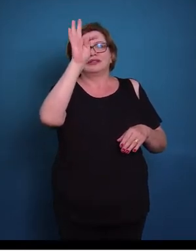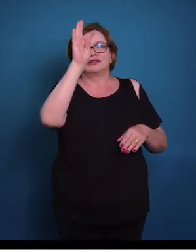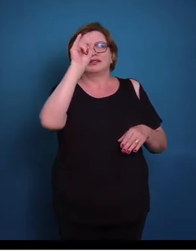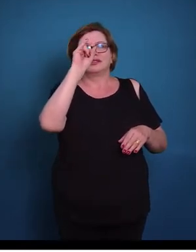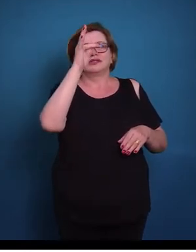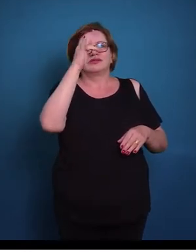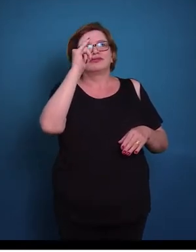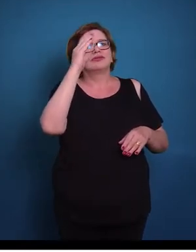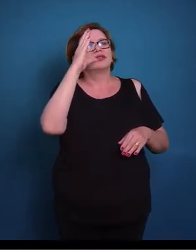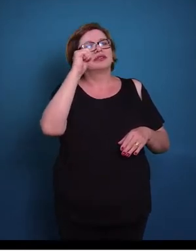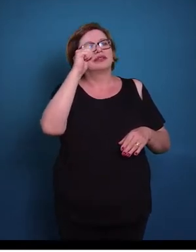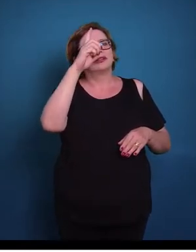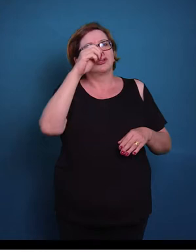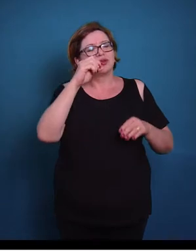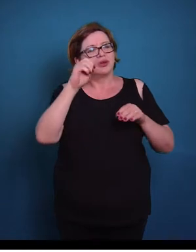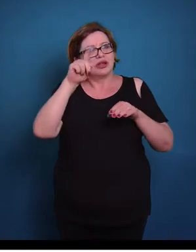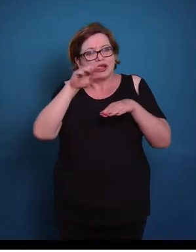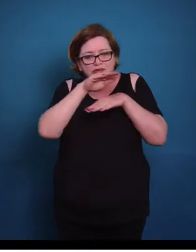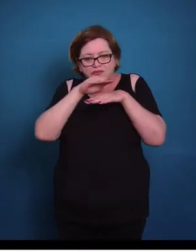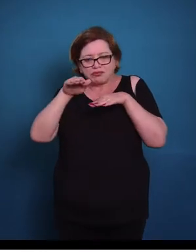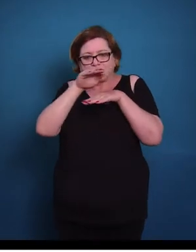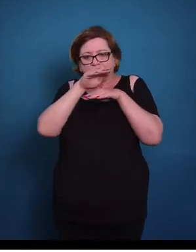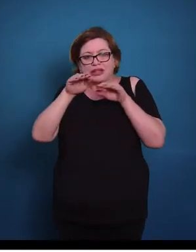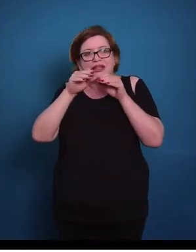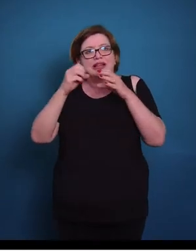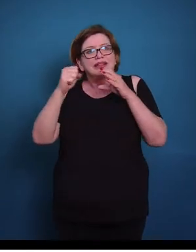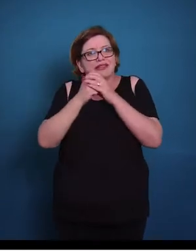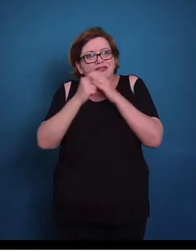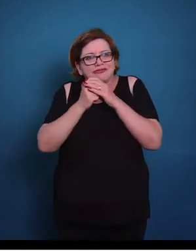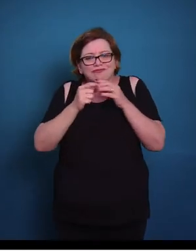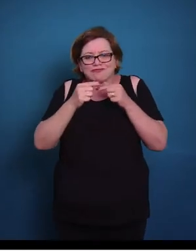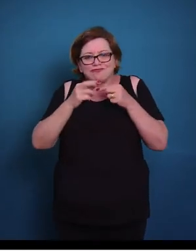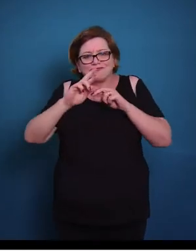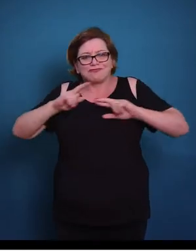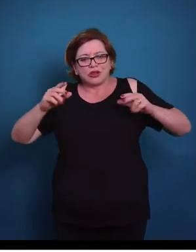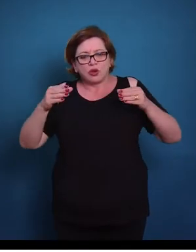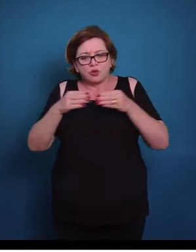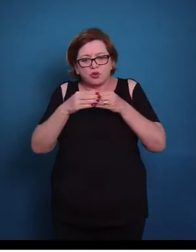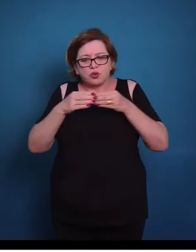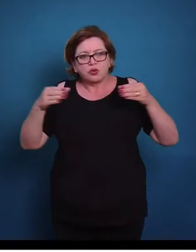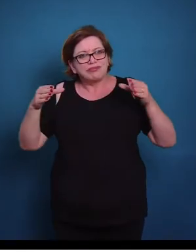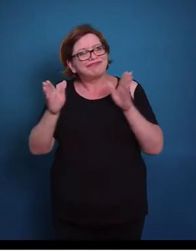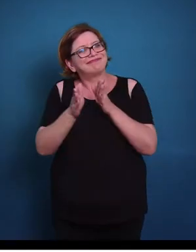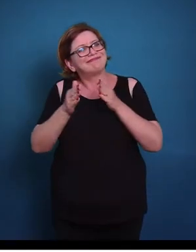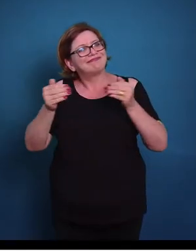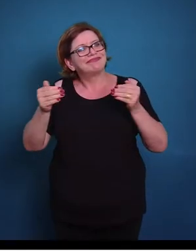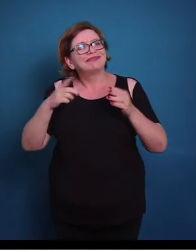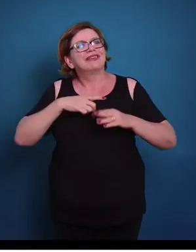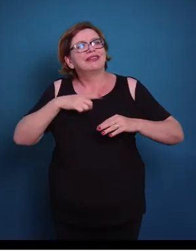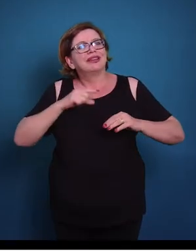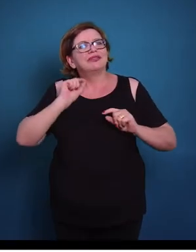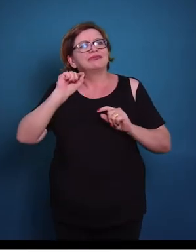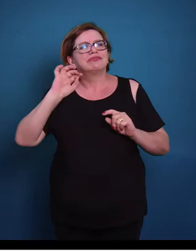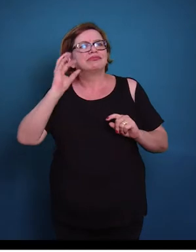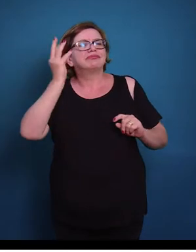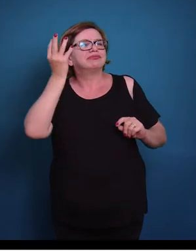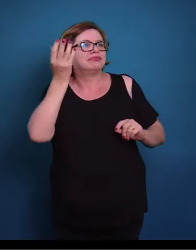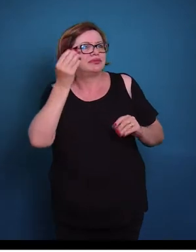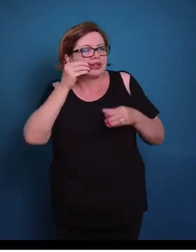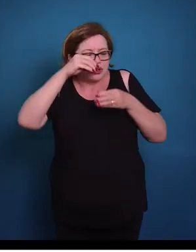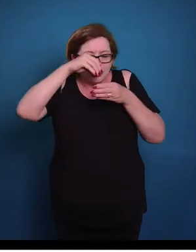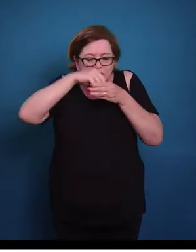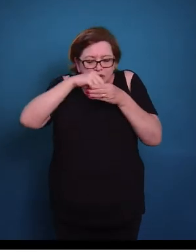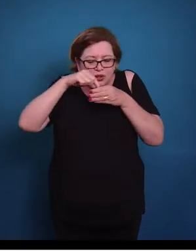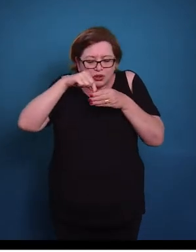célula, no entanto nós temos células de diferentes tamanhos, nós temos células menores e células maiores. O que acontece nesse caso é que o